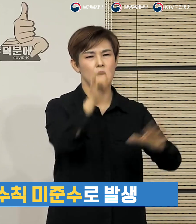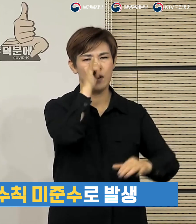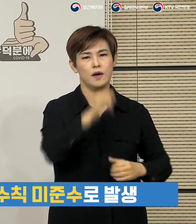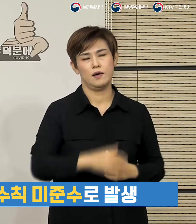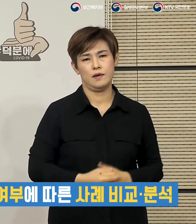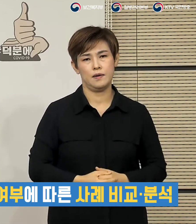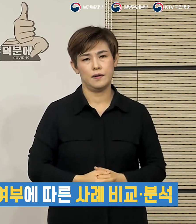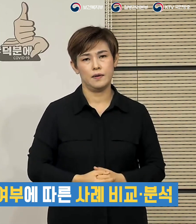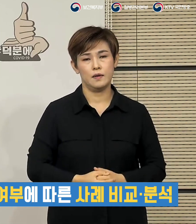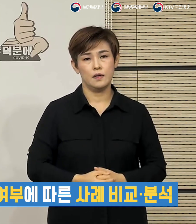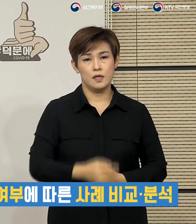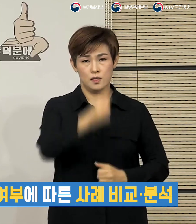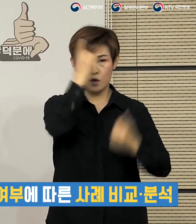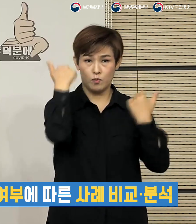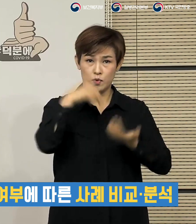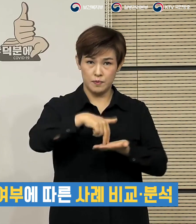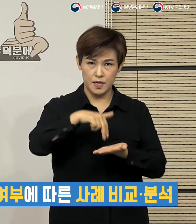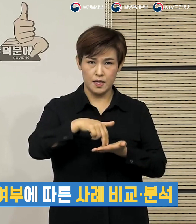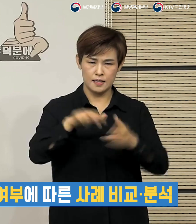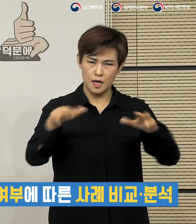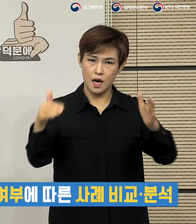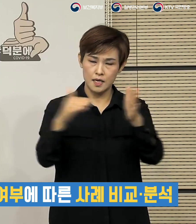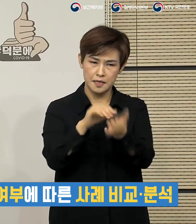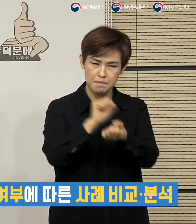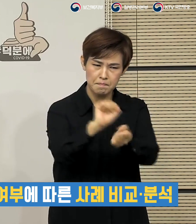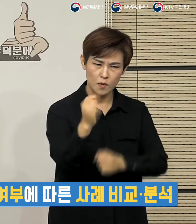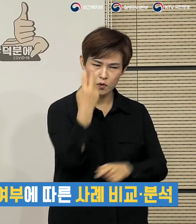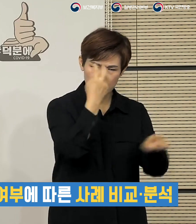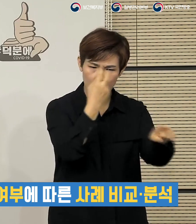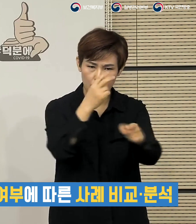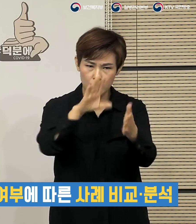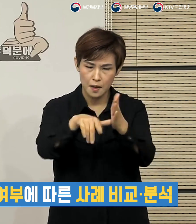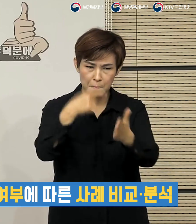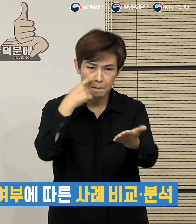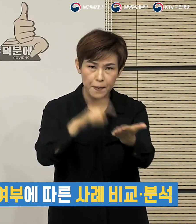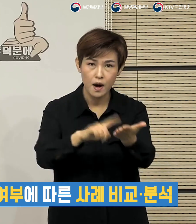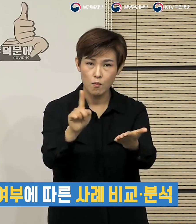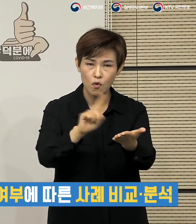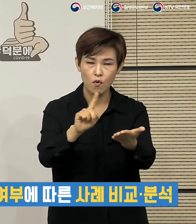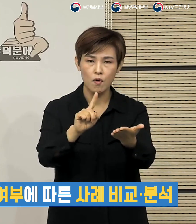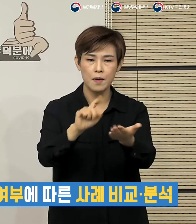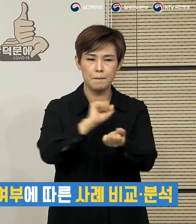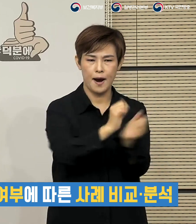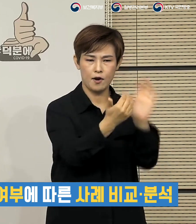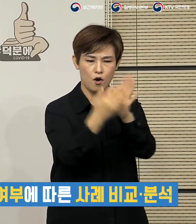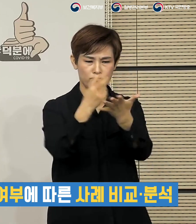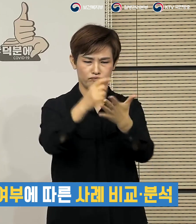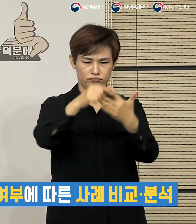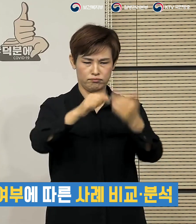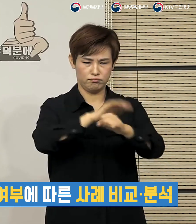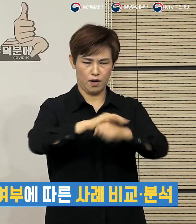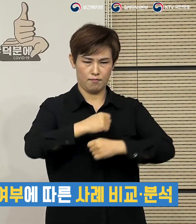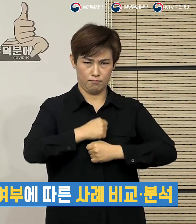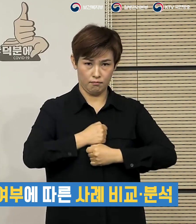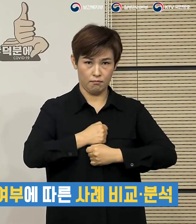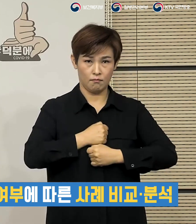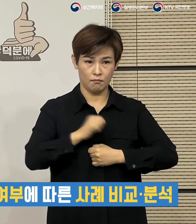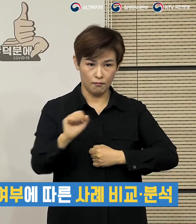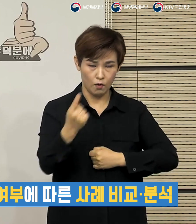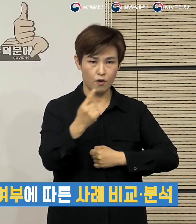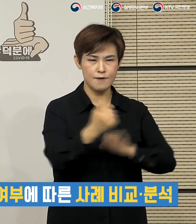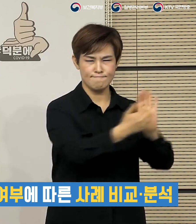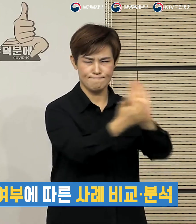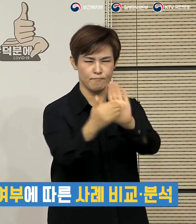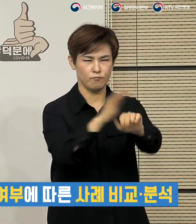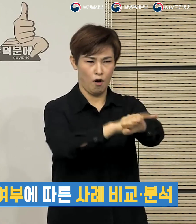정부는 그간 역학조사 결과에서 드러난 방역수칙 준수로 감염 확산을 막은 사례와